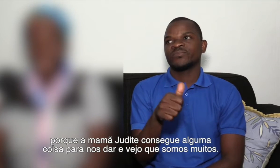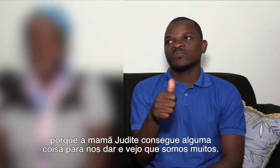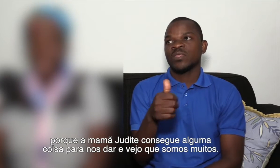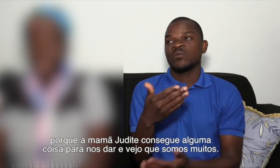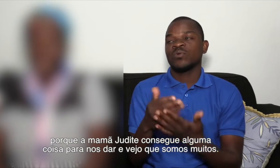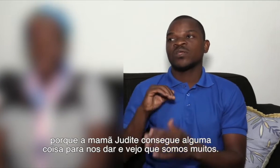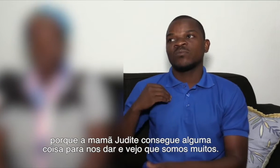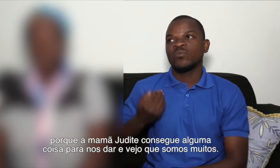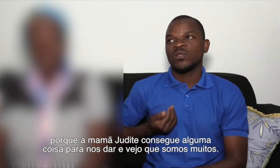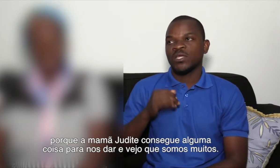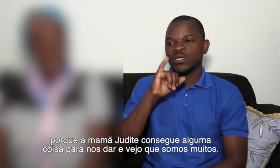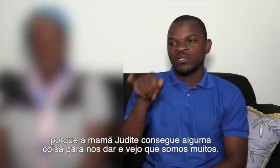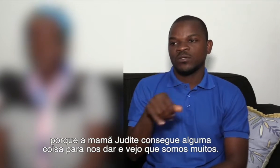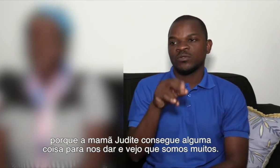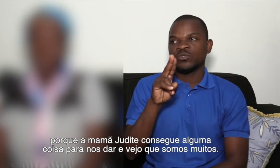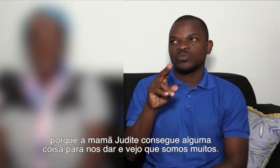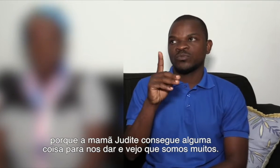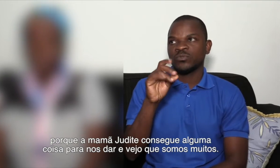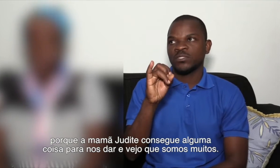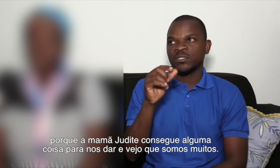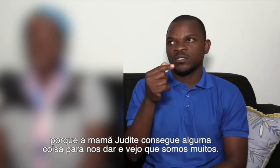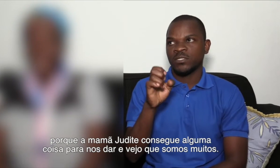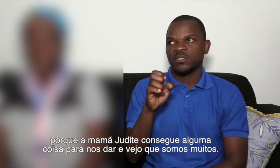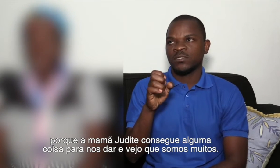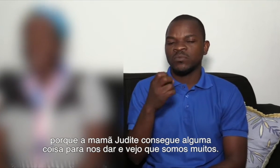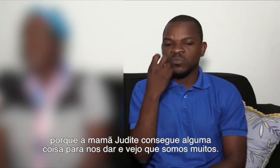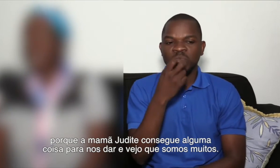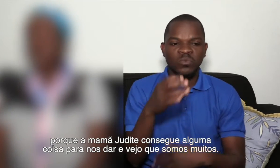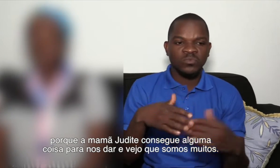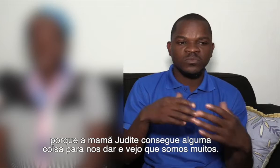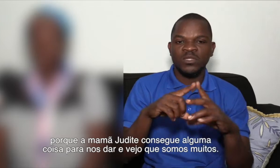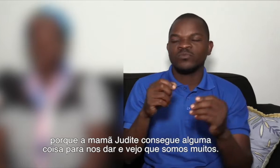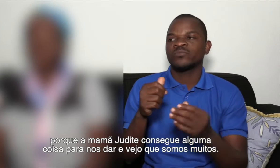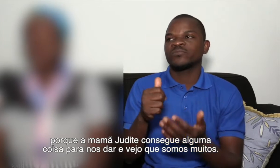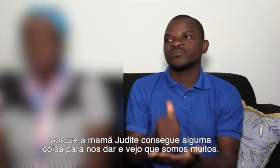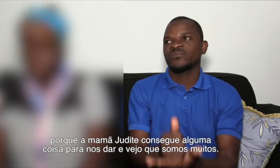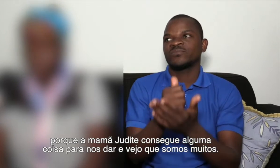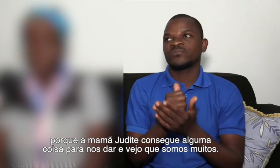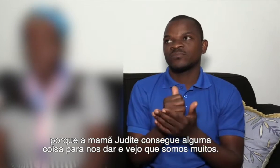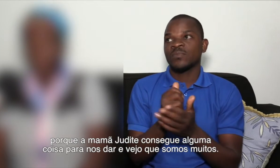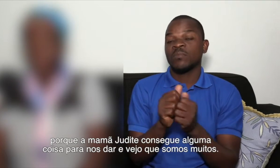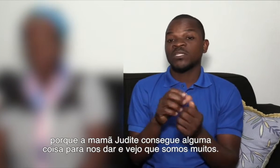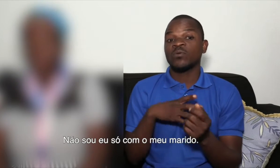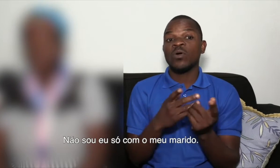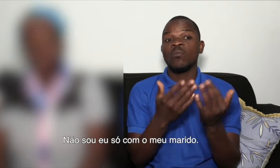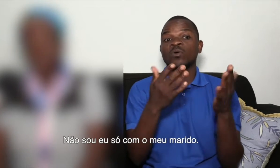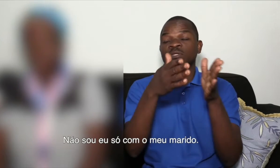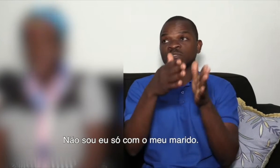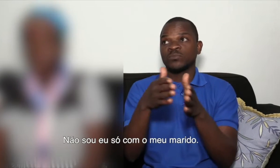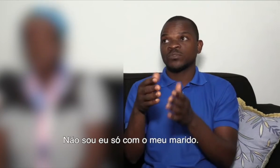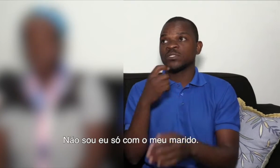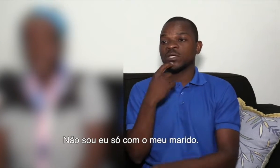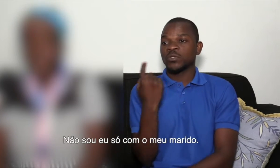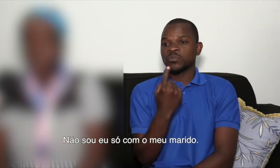mamãe Judite consegue, ela já qualquer coisa nos dar. E aqui já estou a ver que nós somos muitos. Está a ver? Não sou